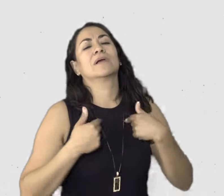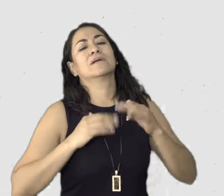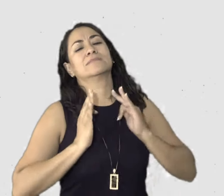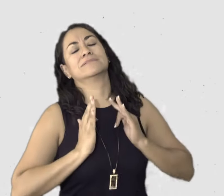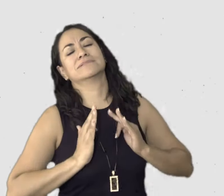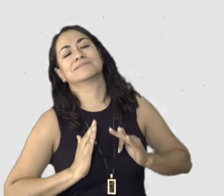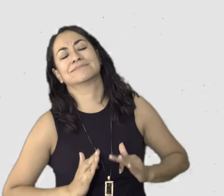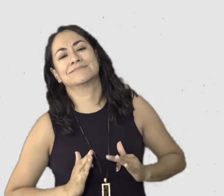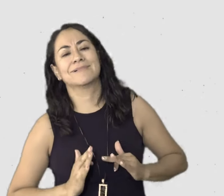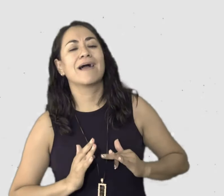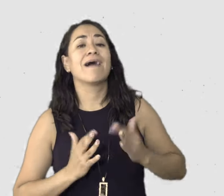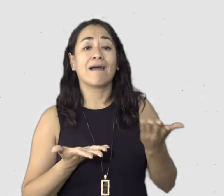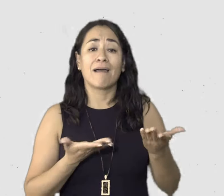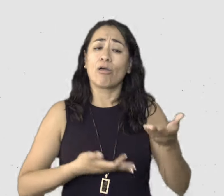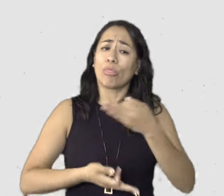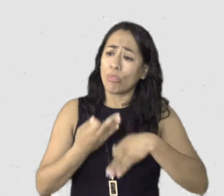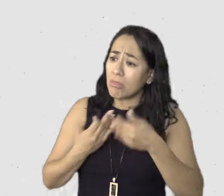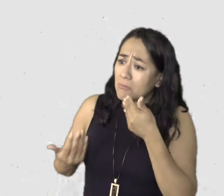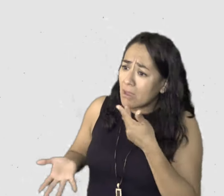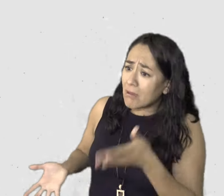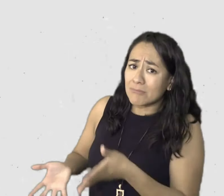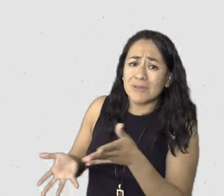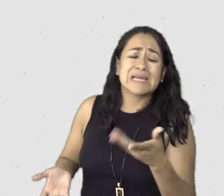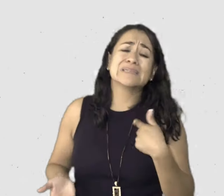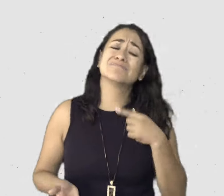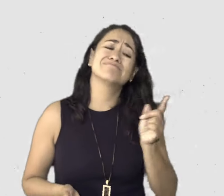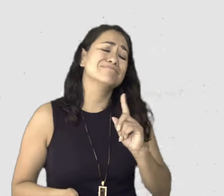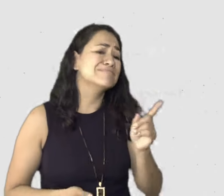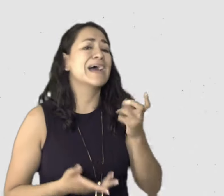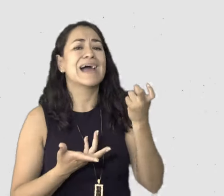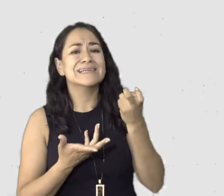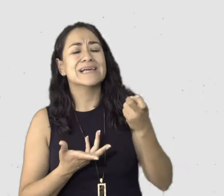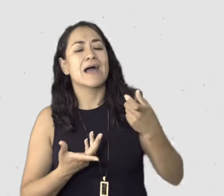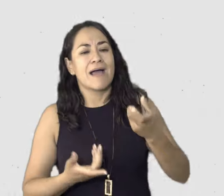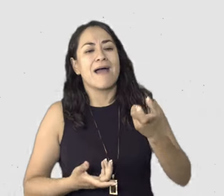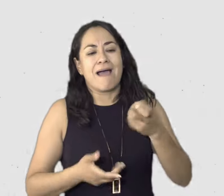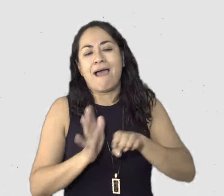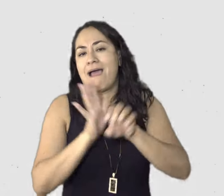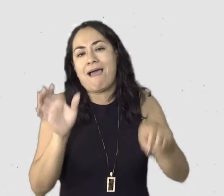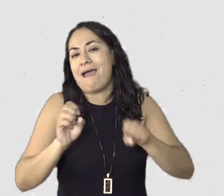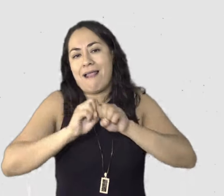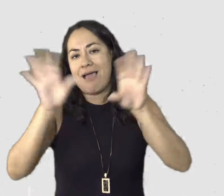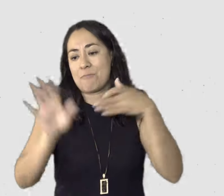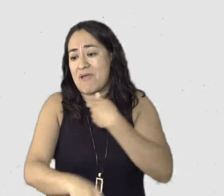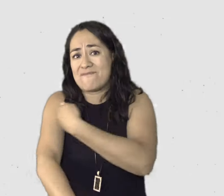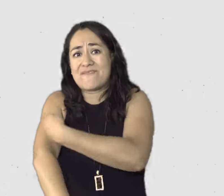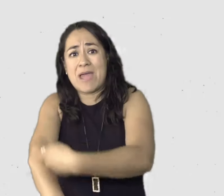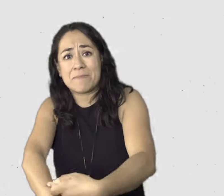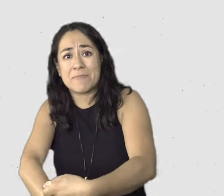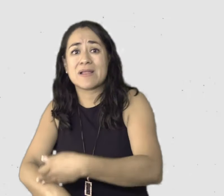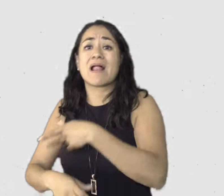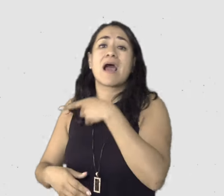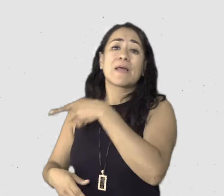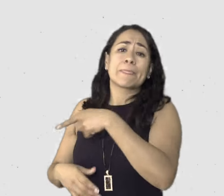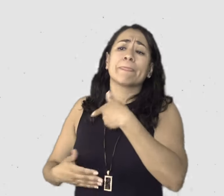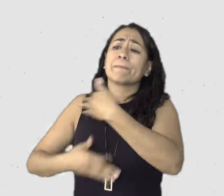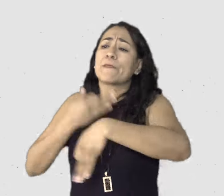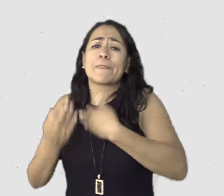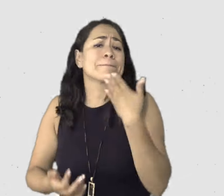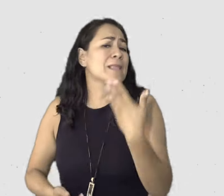tranquila, todo está bien, no pasa nada, este, confía, como lo hace la gente que está a mi alrededor, mi familia y con toda la buena intención,